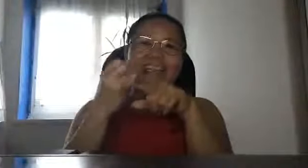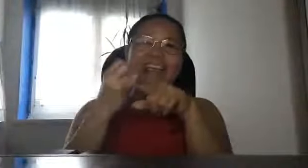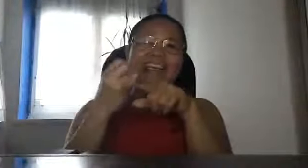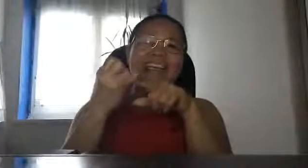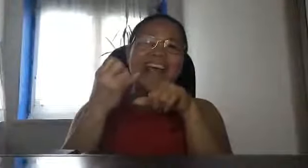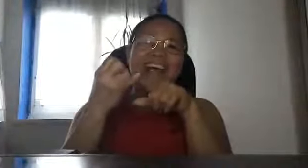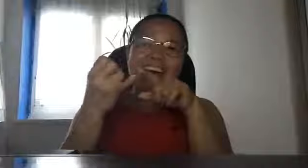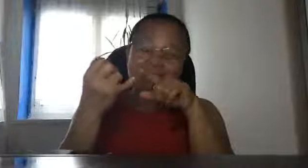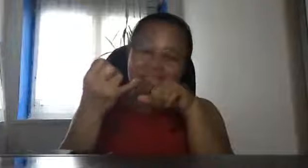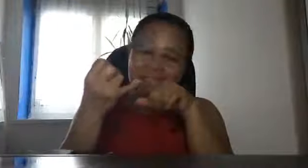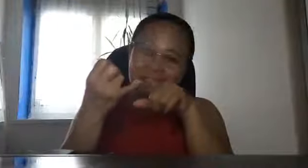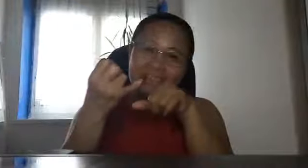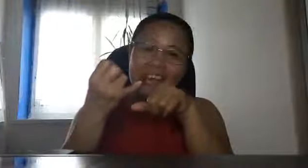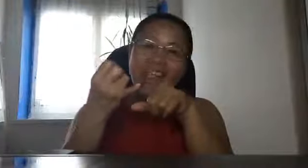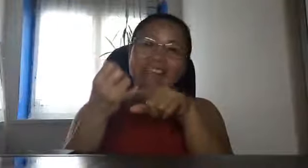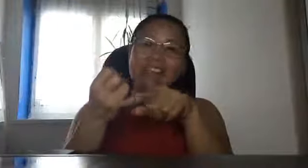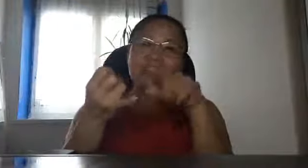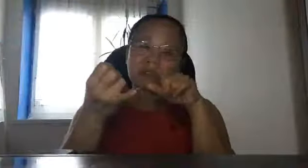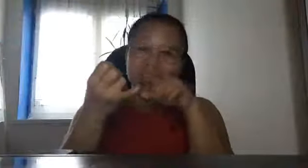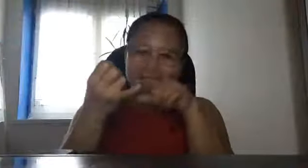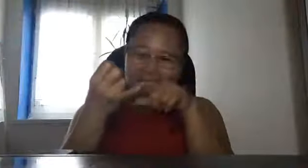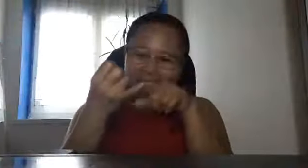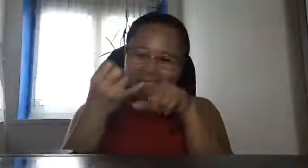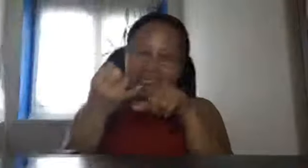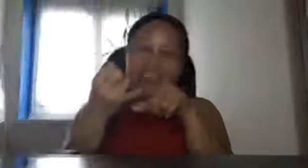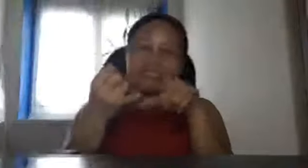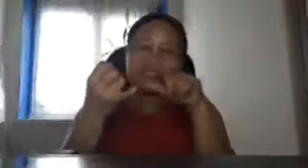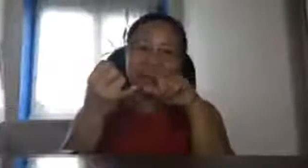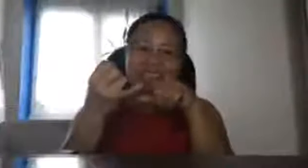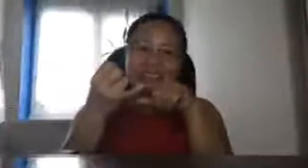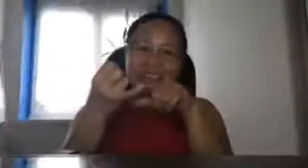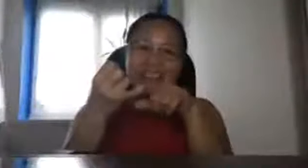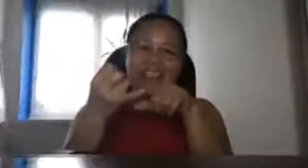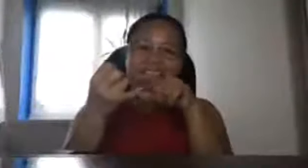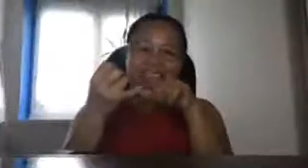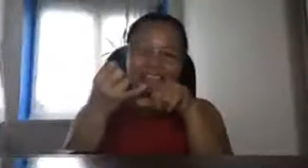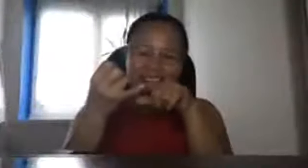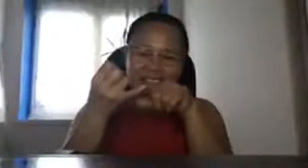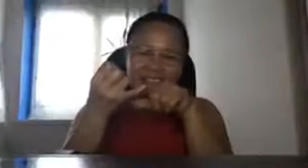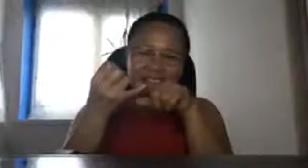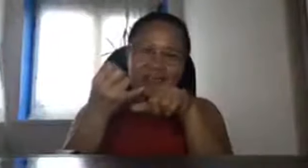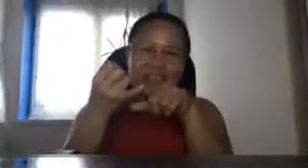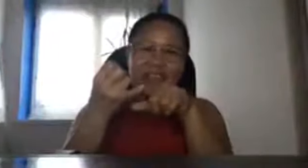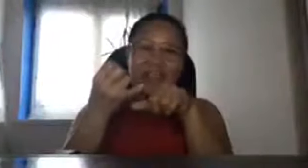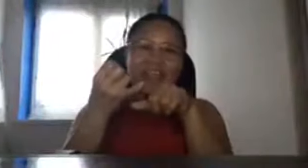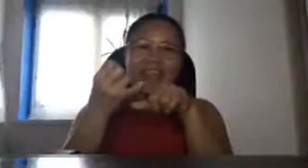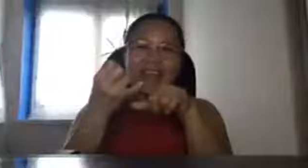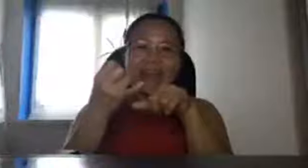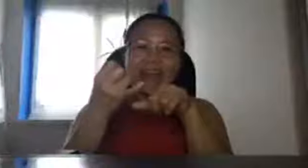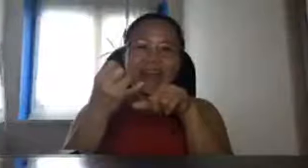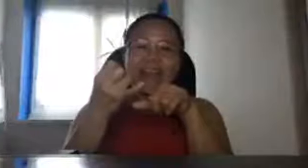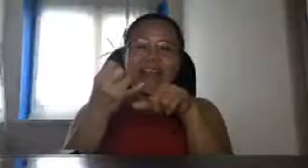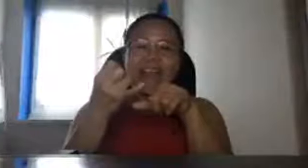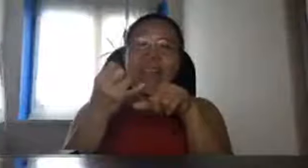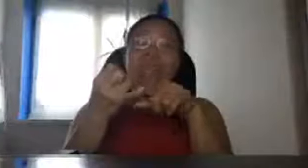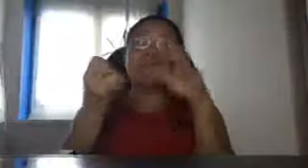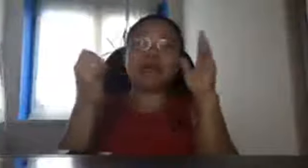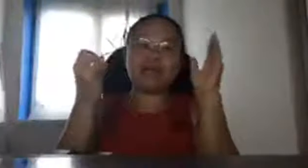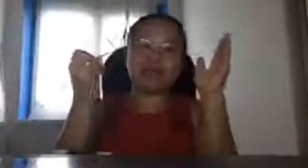Androtan 20,000 Euro yung niloko sa akin yung aking investment diba so kung mayroon